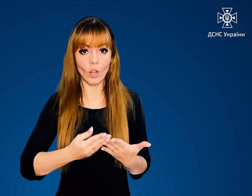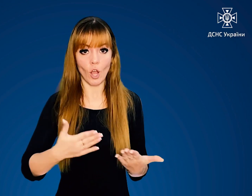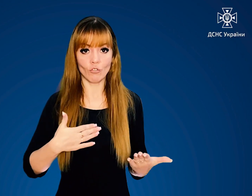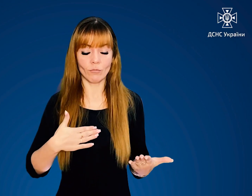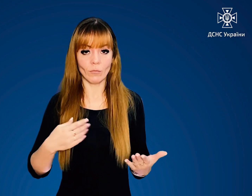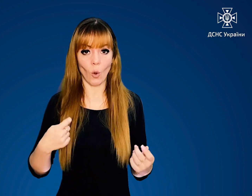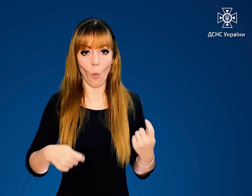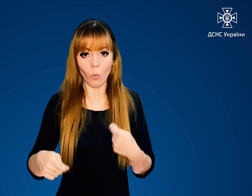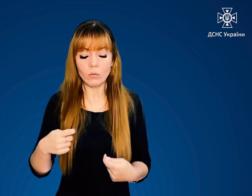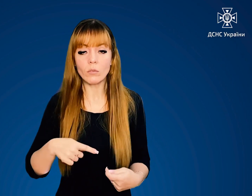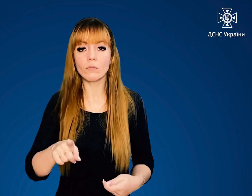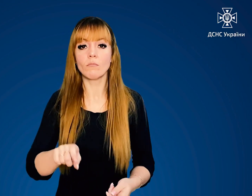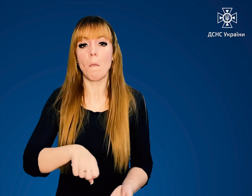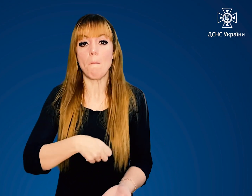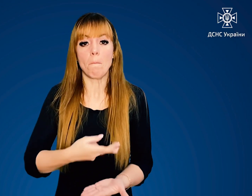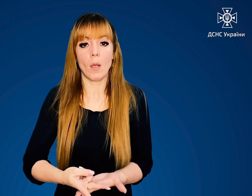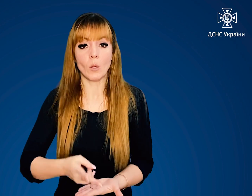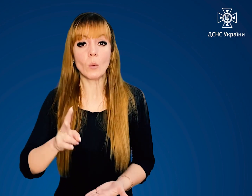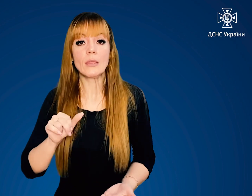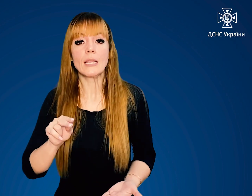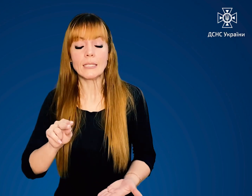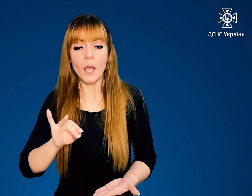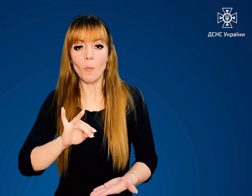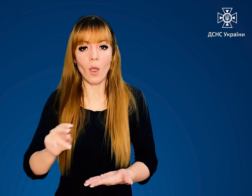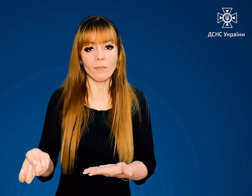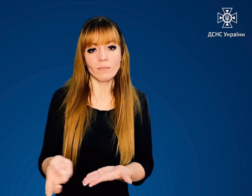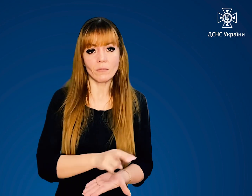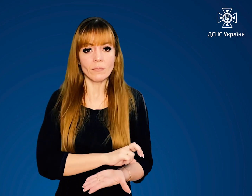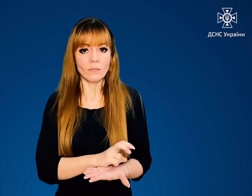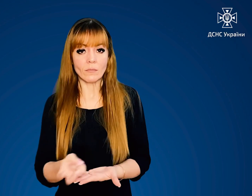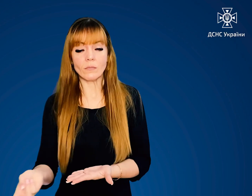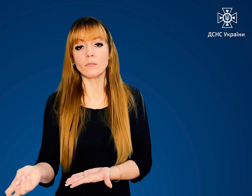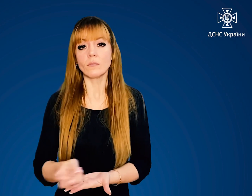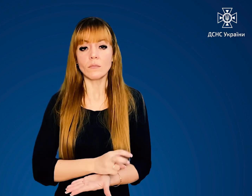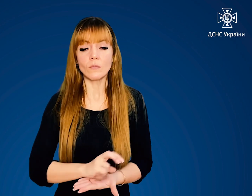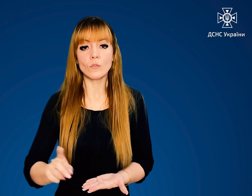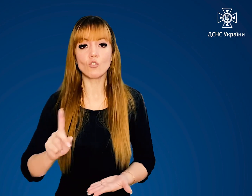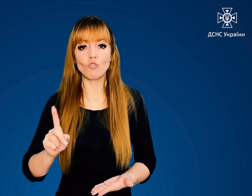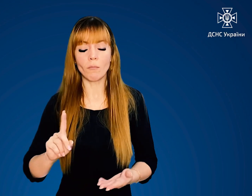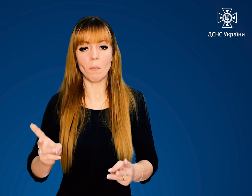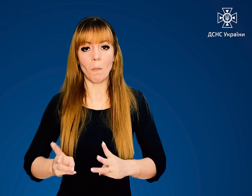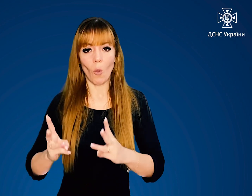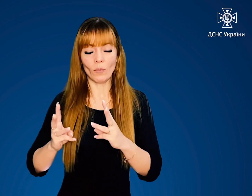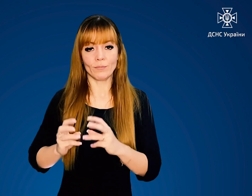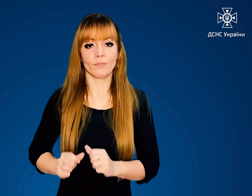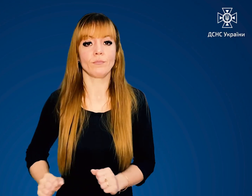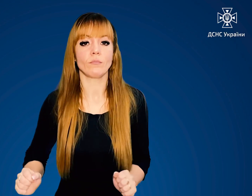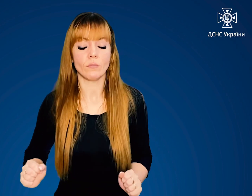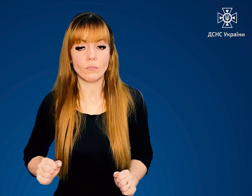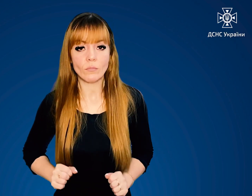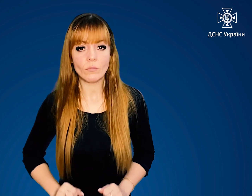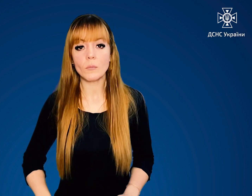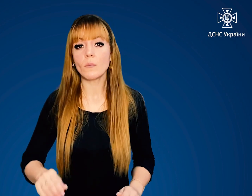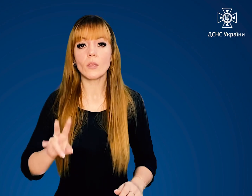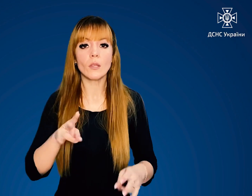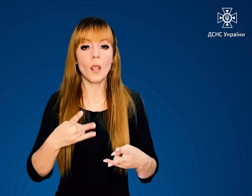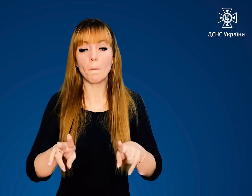одяг, падайте на землю і перевертайтеся, щоб збити полум'я. В жодному разі не біжіть, це